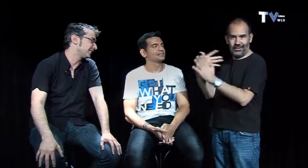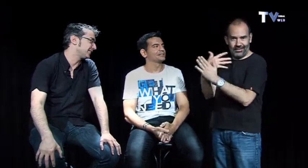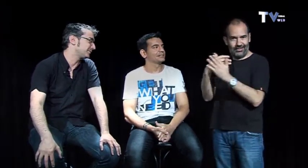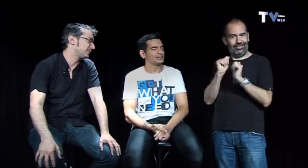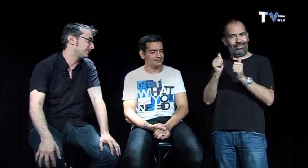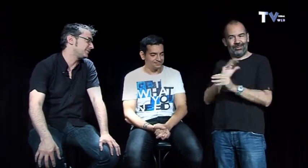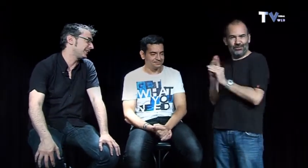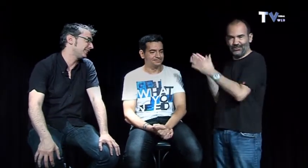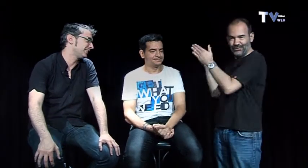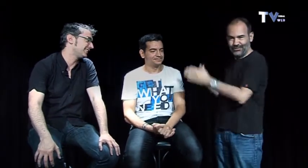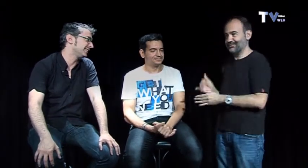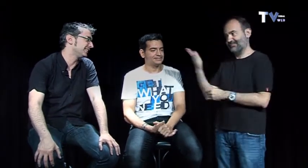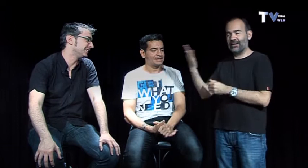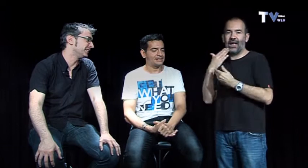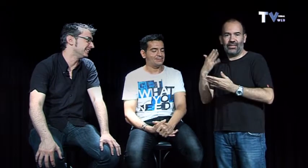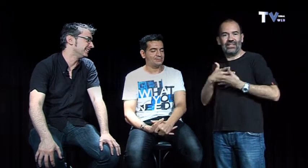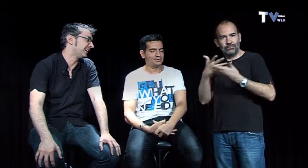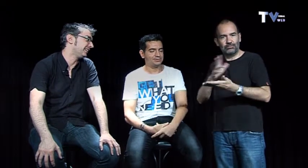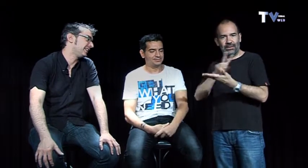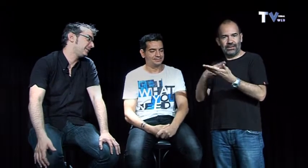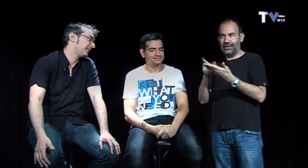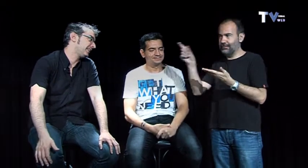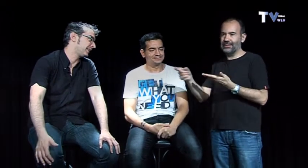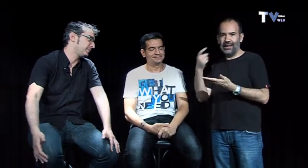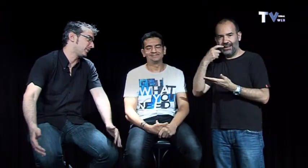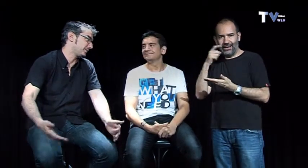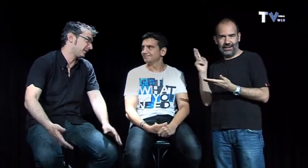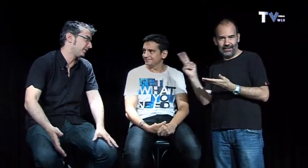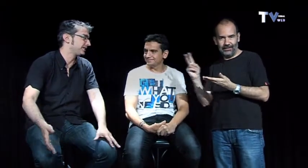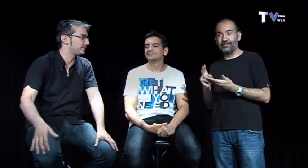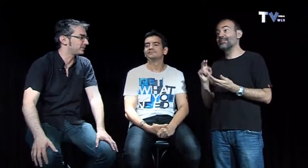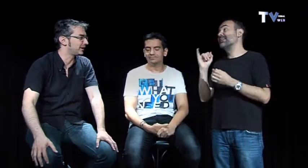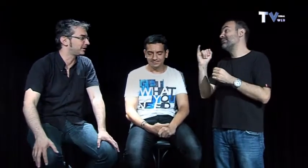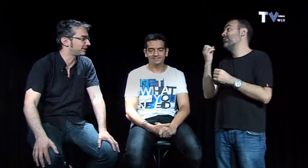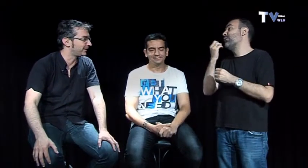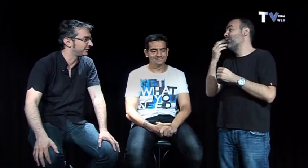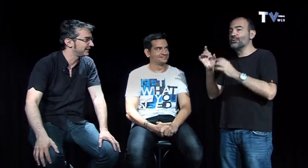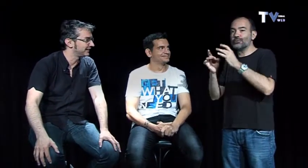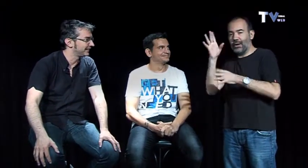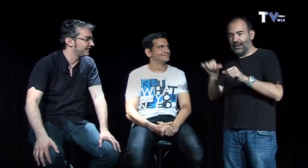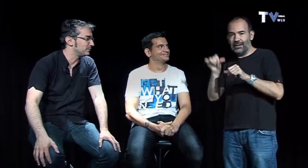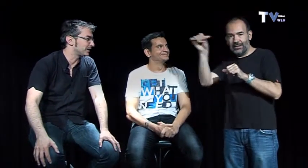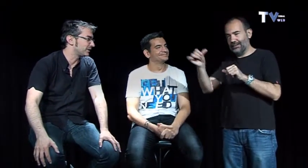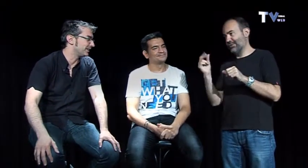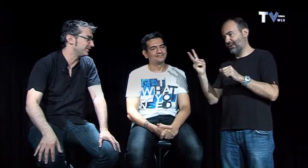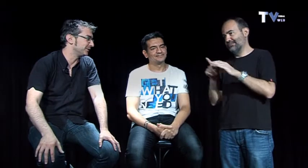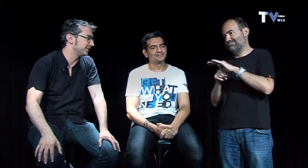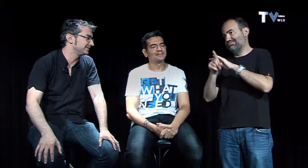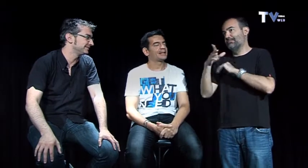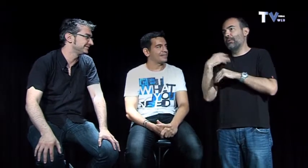dos por las explicaciones y al intérprete también por las explicaciones y por la interpretación y mucha suerte en el futuro gracias